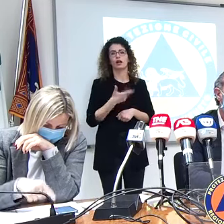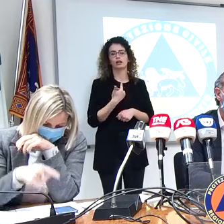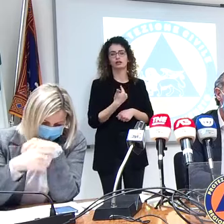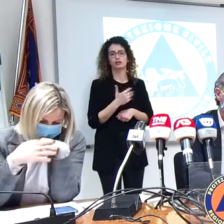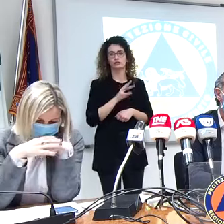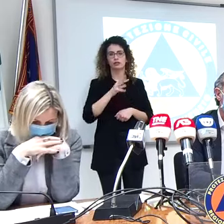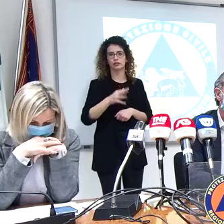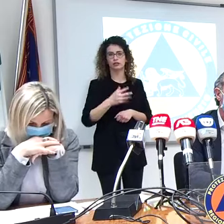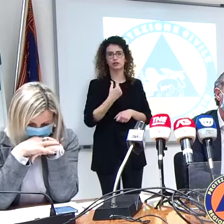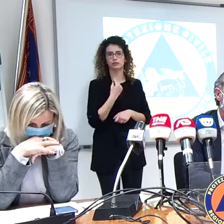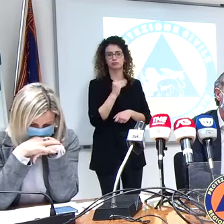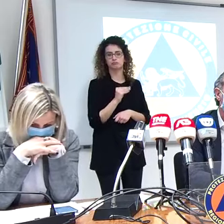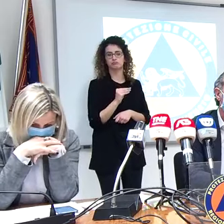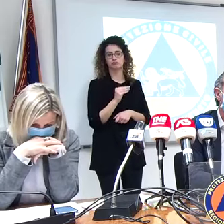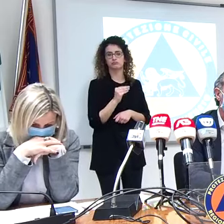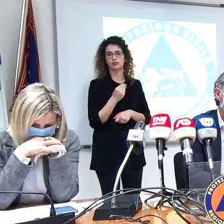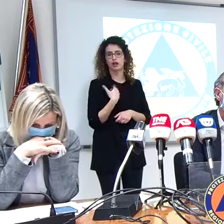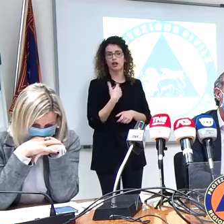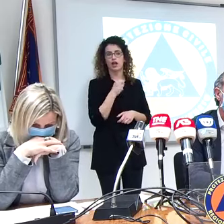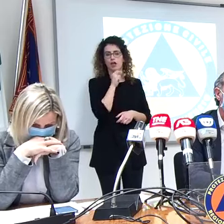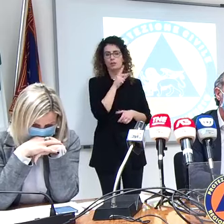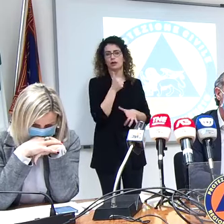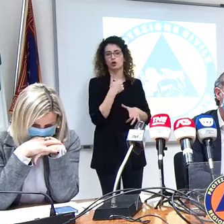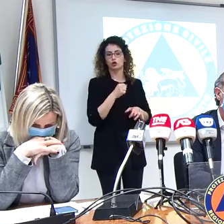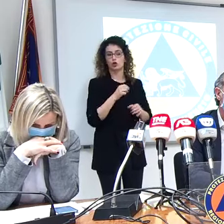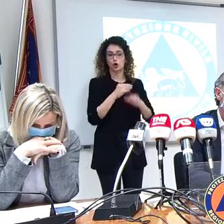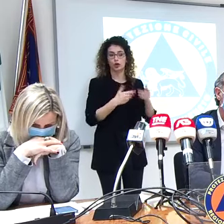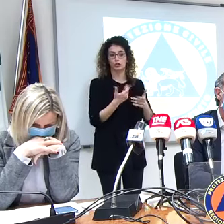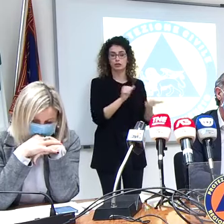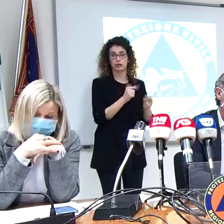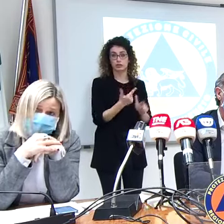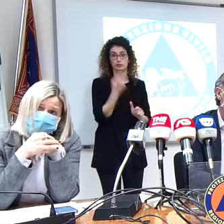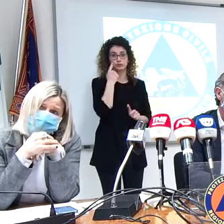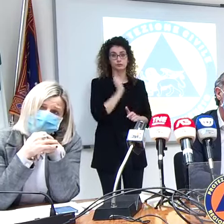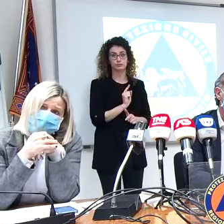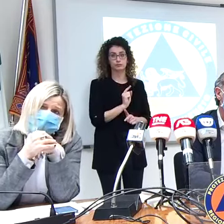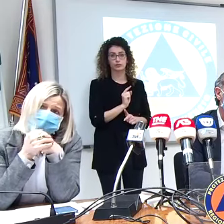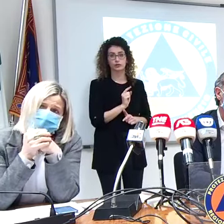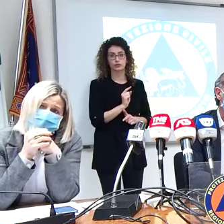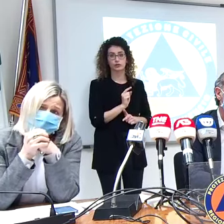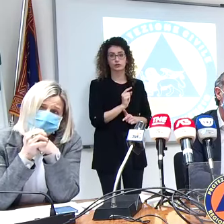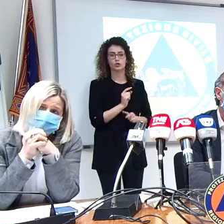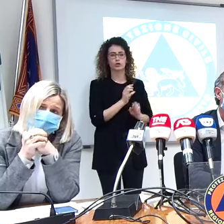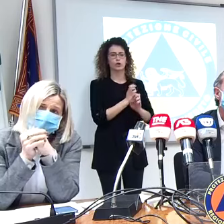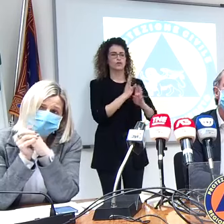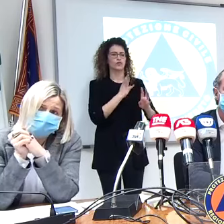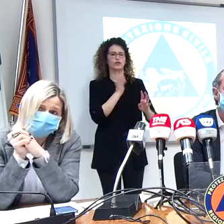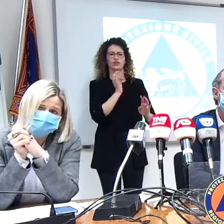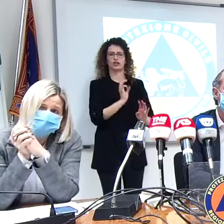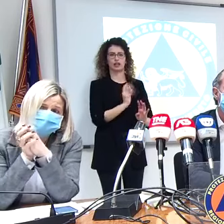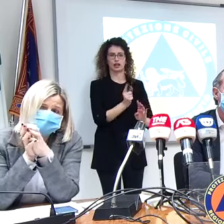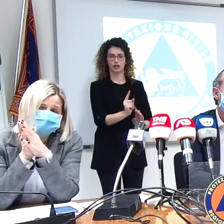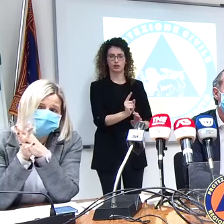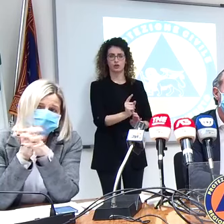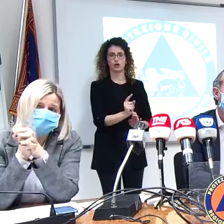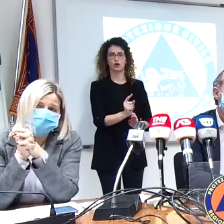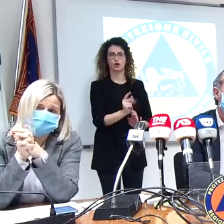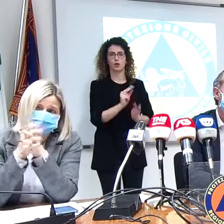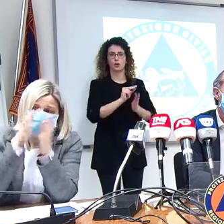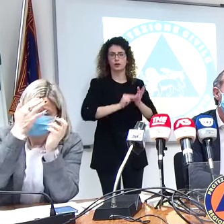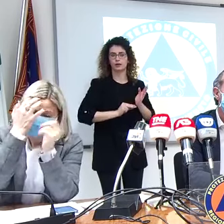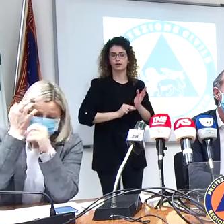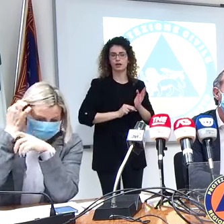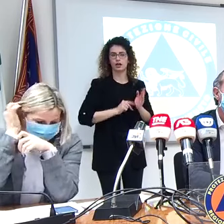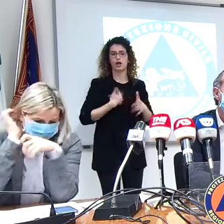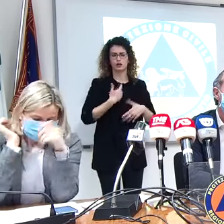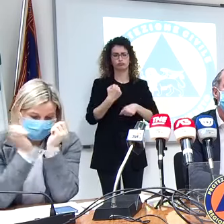stata annunciata, ma non ho capito se va in porto oppure no, era una sorta di zero code per la prenotazione. Sì, sì, stiamo lavorando anche su quello. Ma quindi è loro